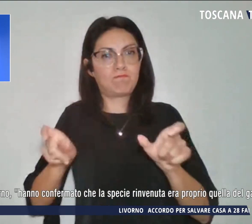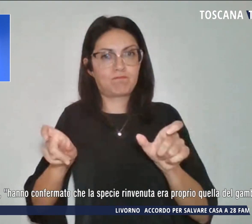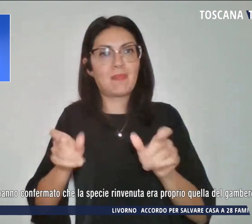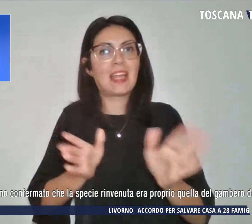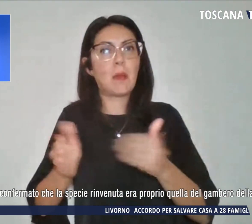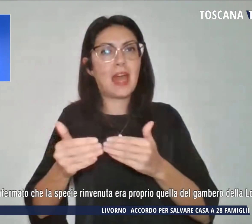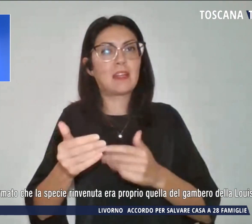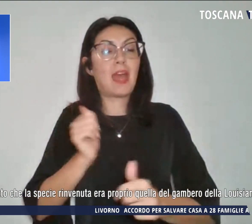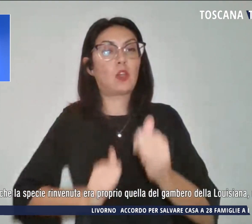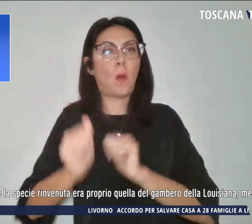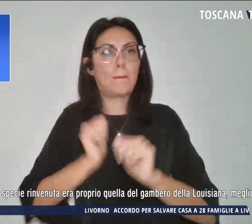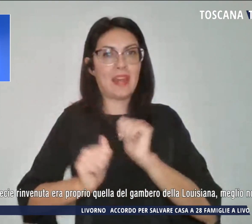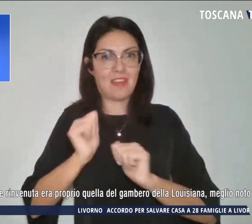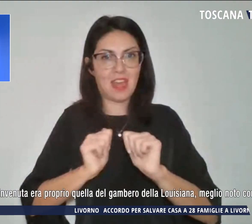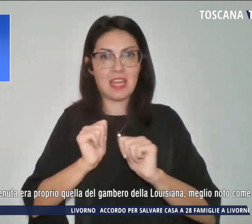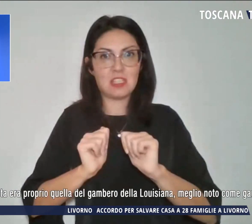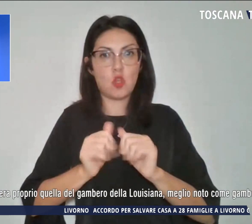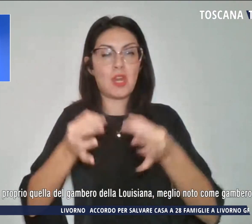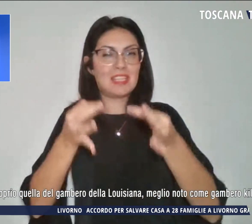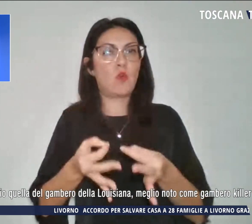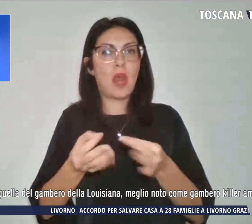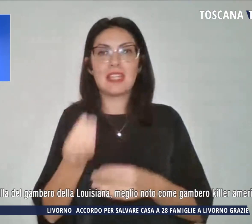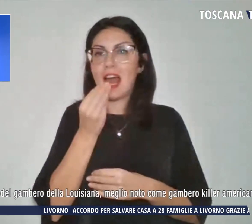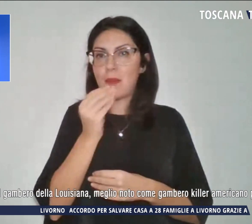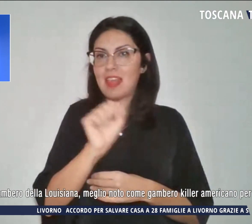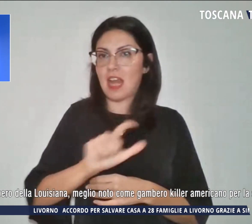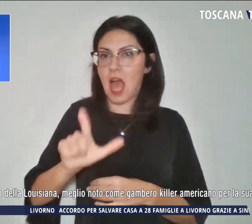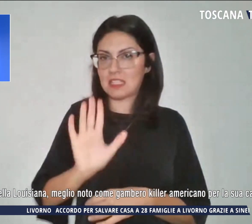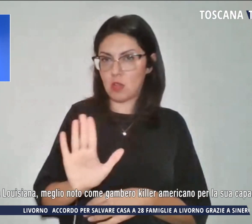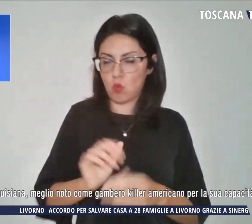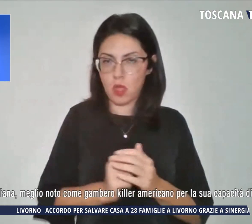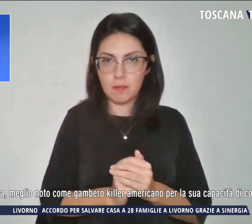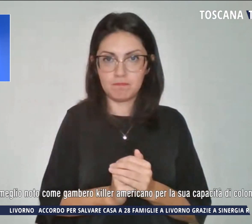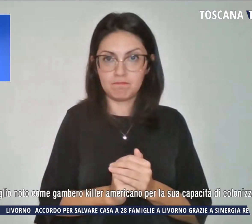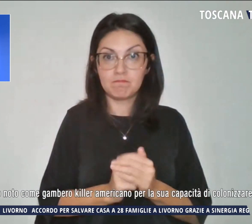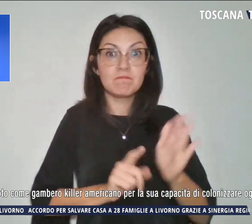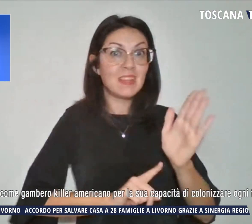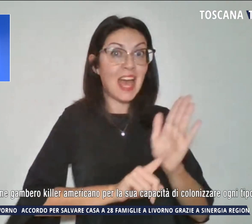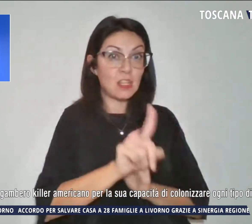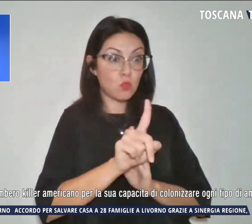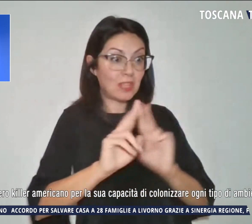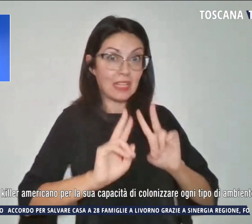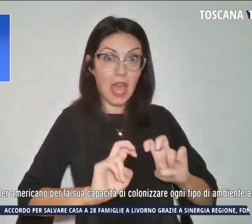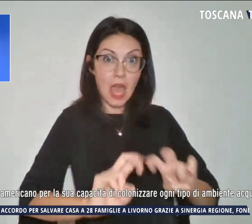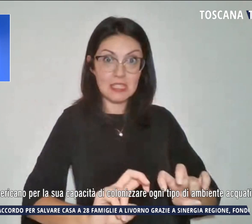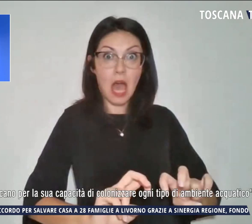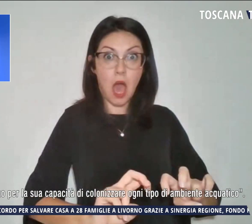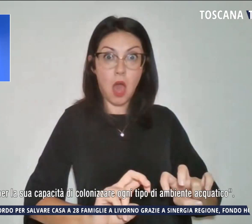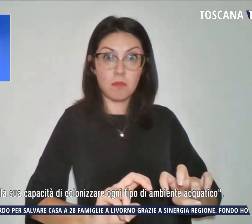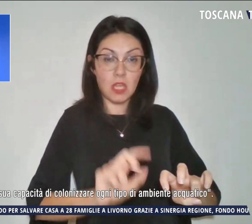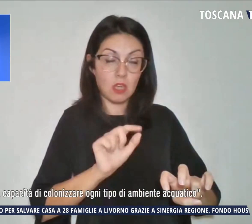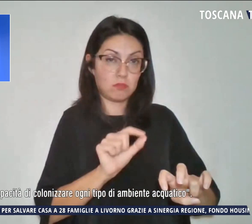Alimentare della ASL. I risultati degli esami poi eseguiti su alcuni